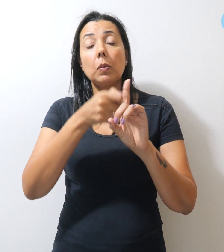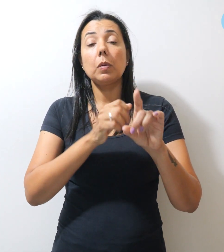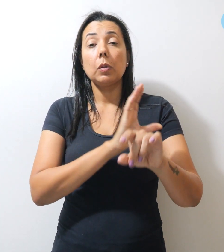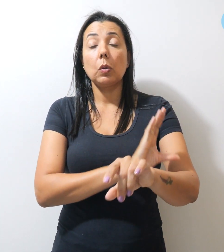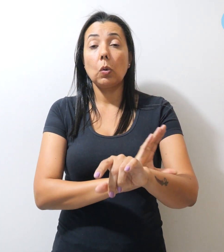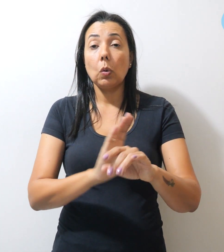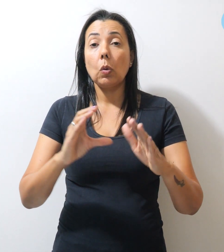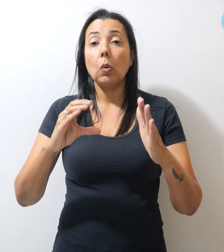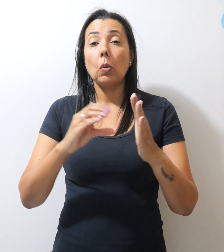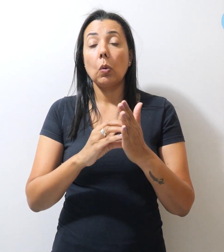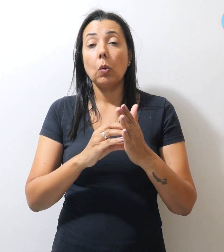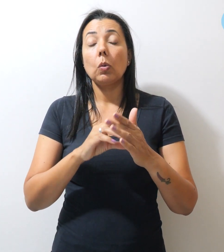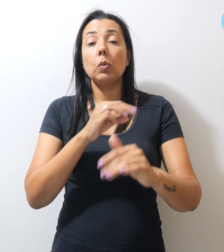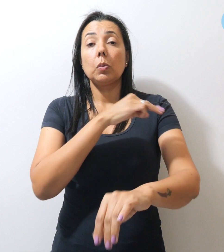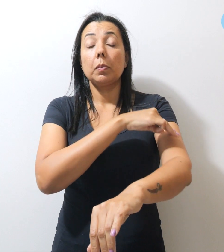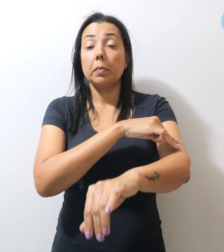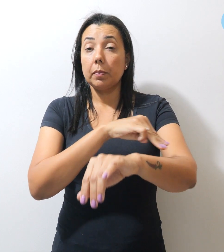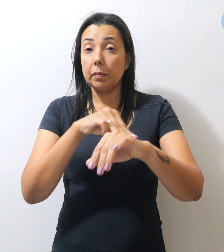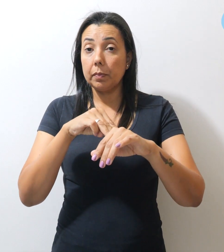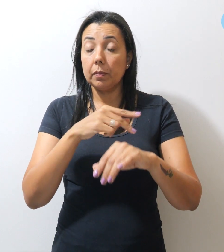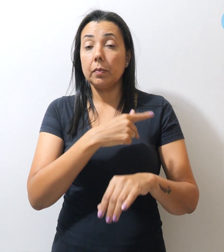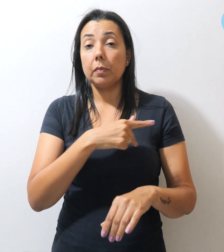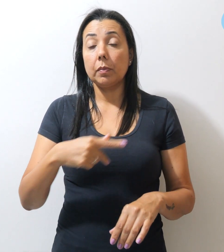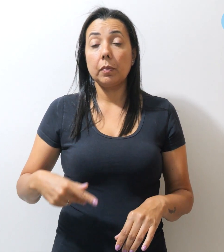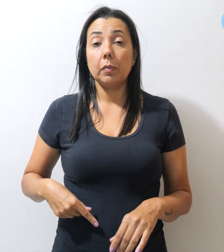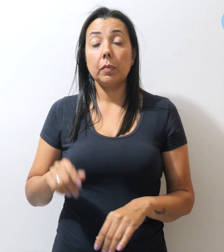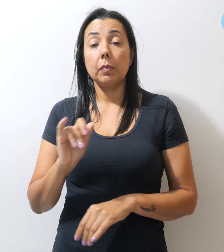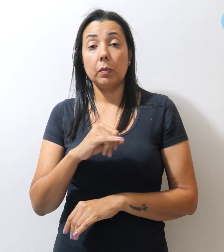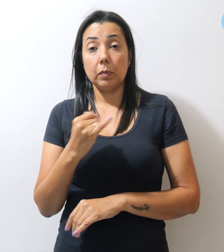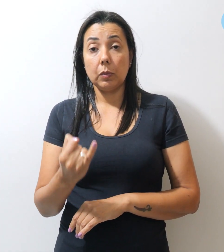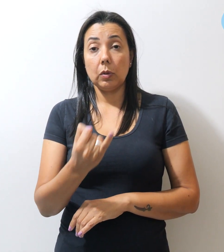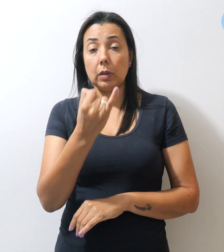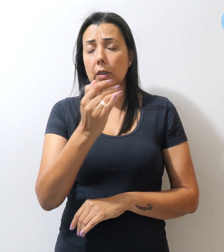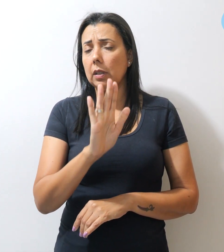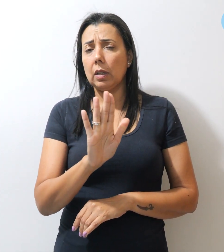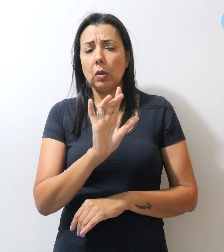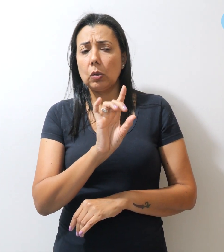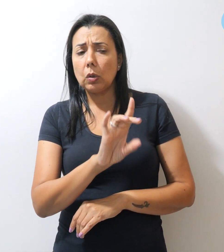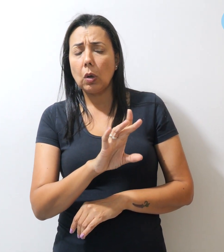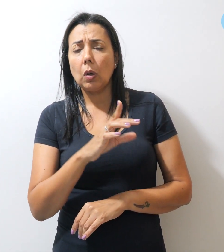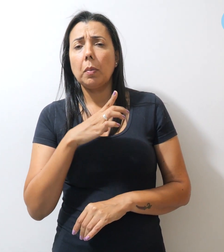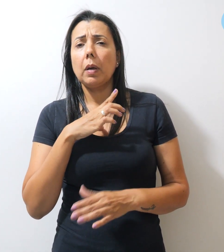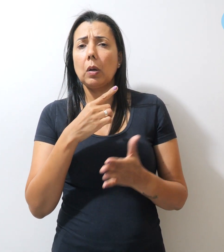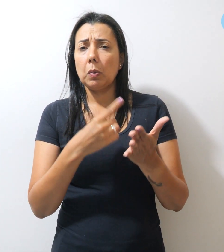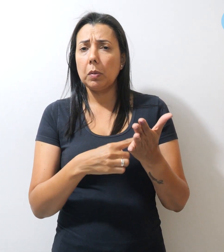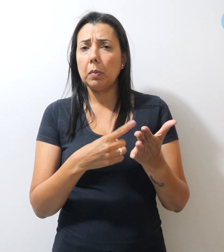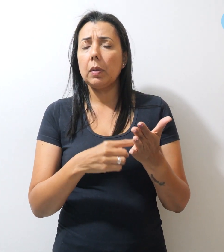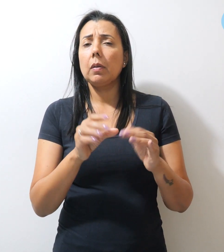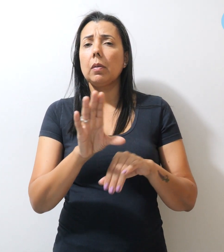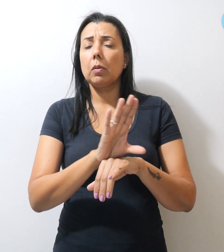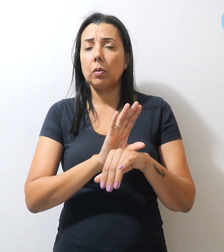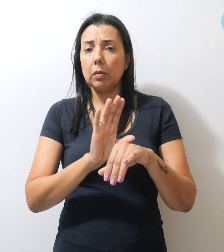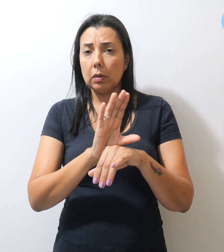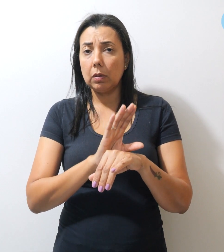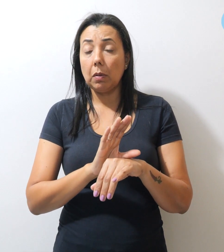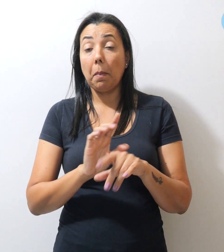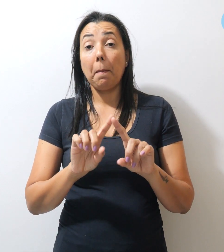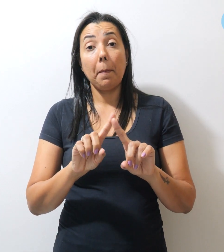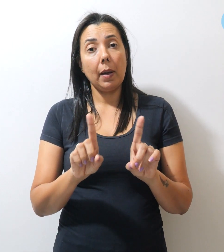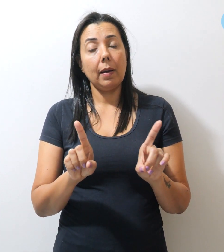para o magistério público é fundamental não só para o cumprimento da Constituição, mas também